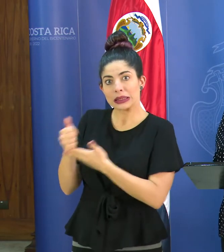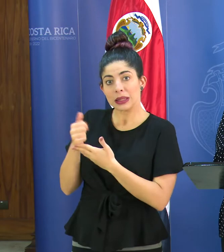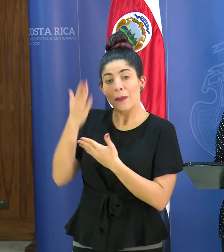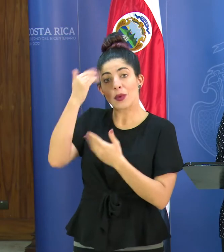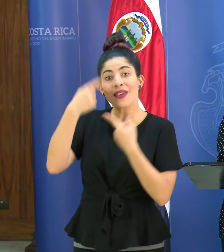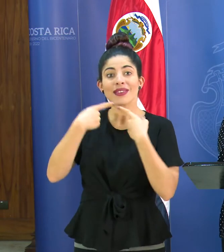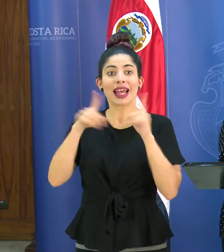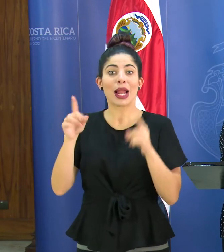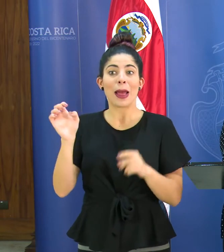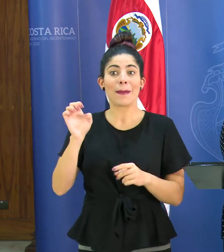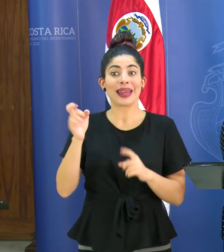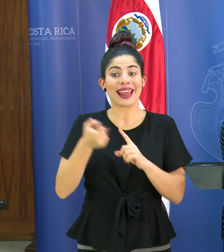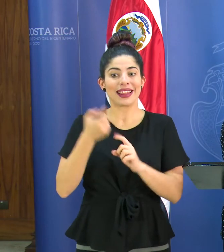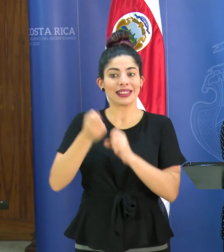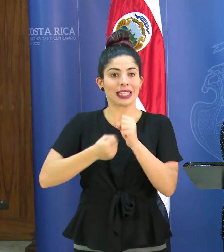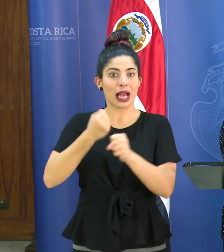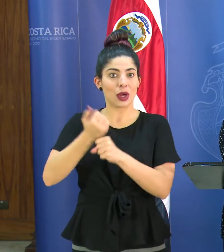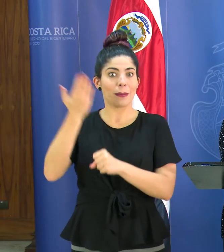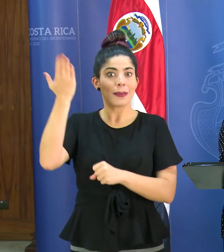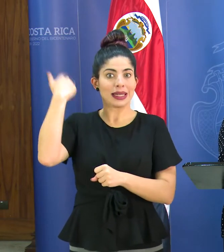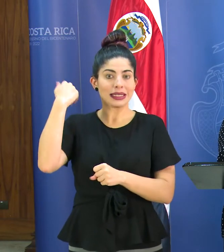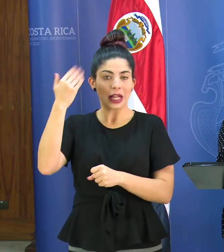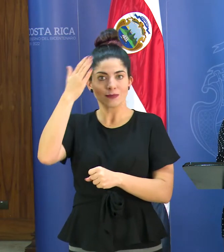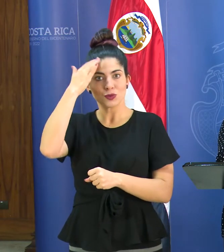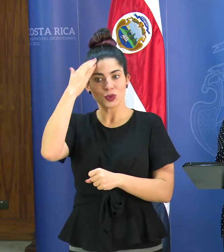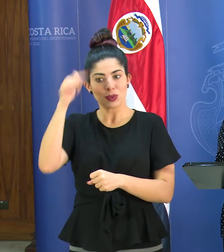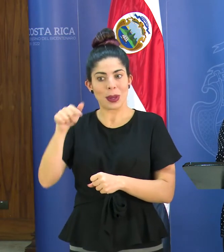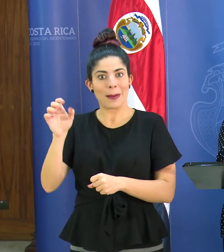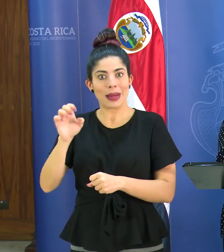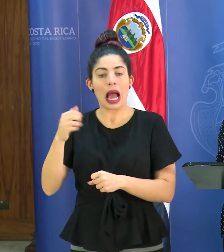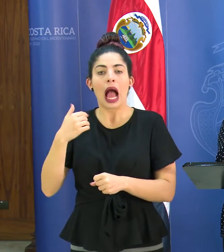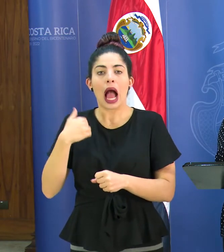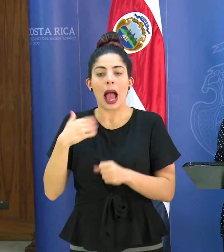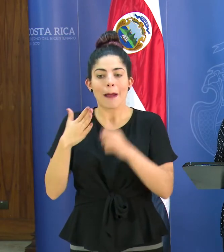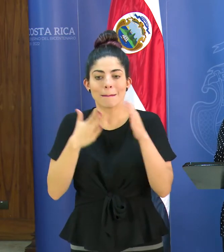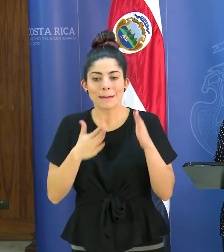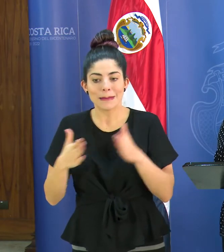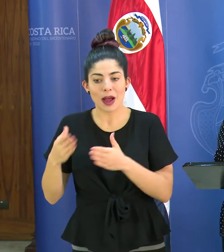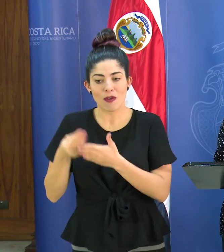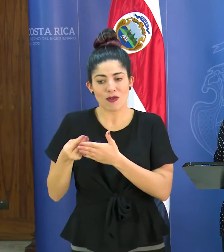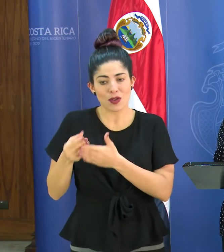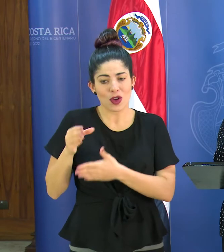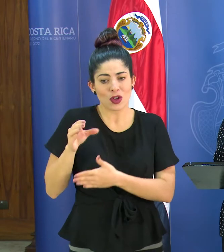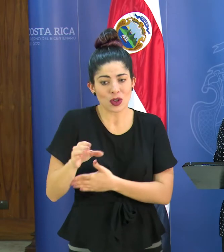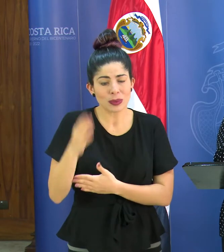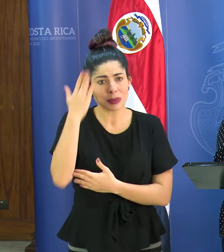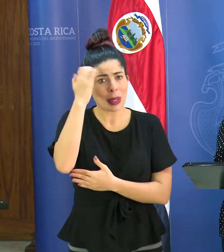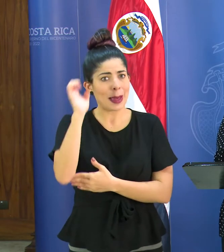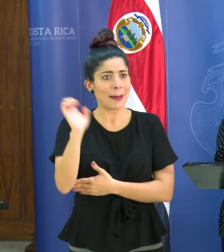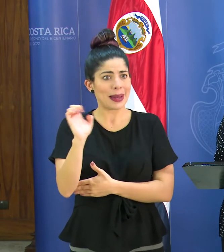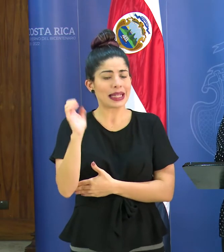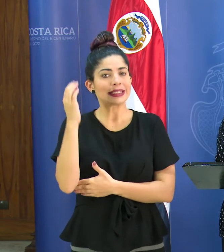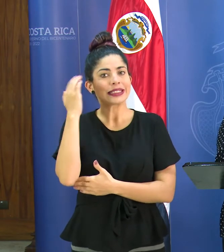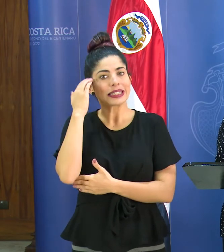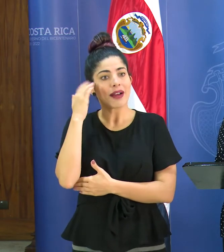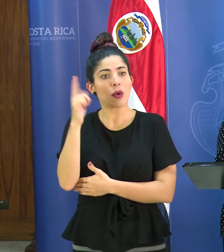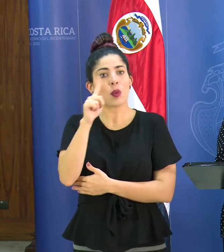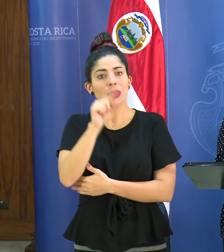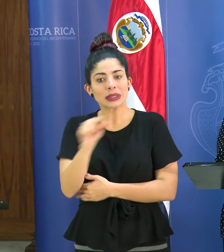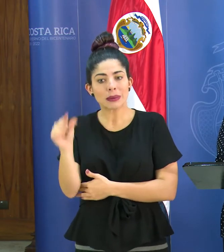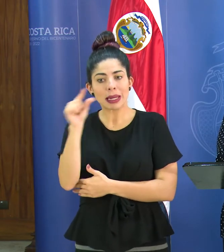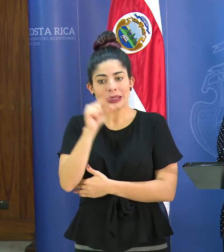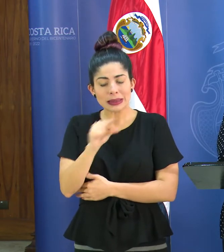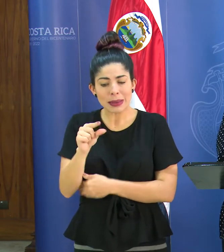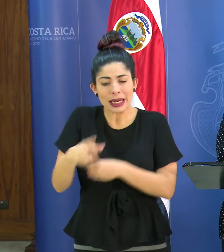declaró de emergencia desde el año anterior tenemos un plan de inversión de extrema emergencia donde venimos semana a